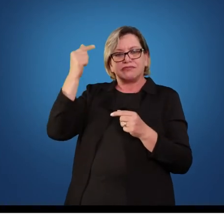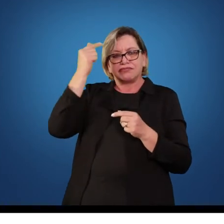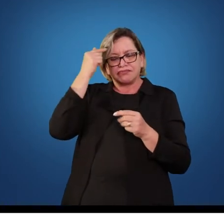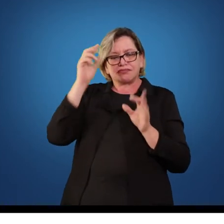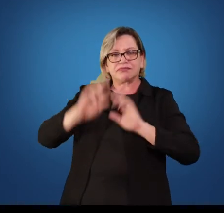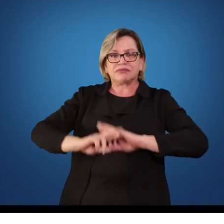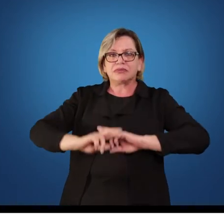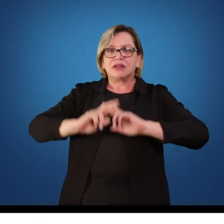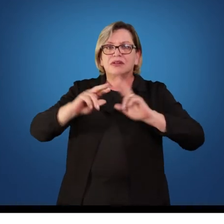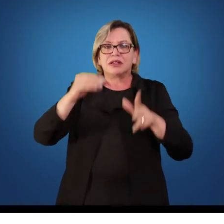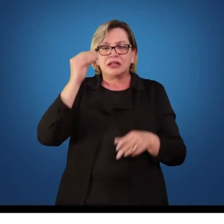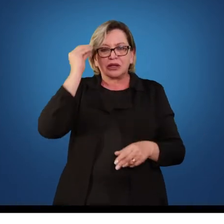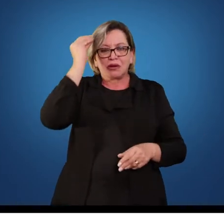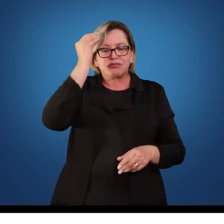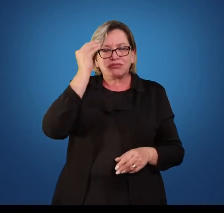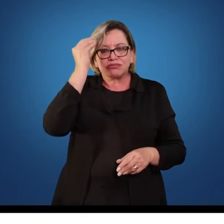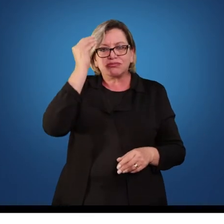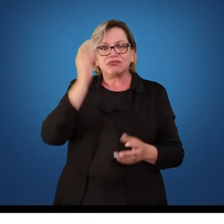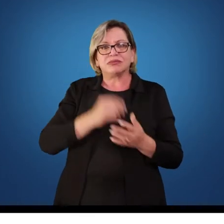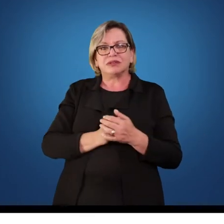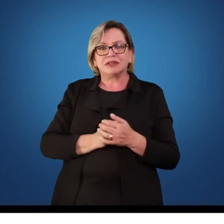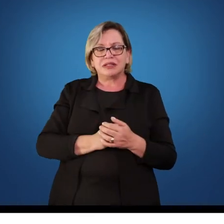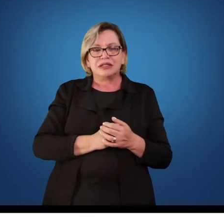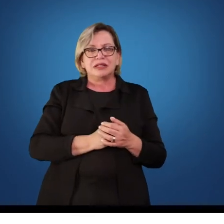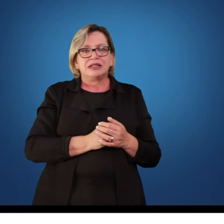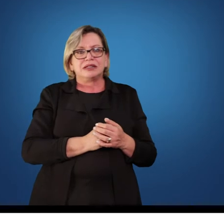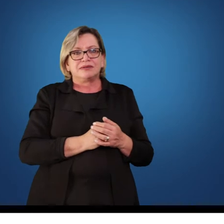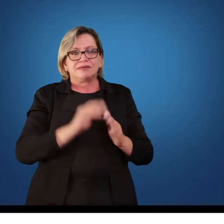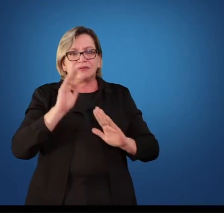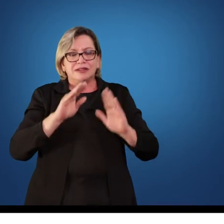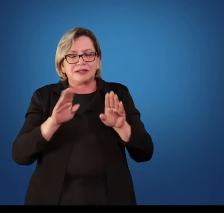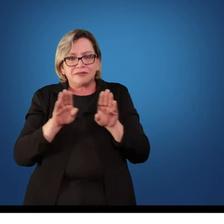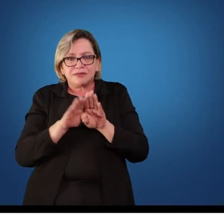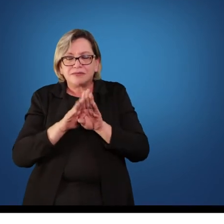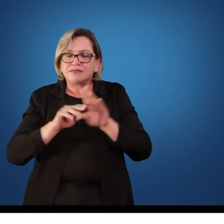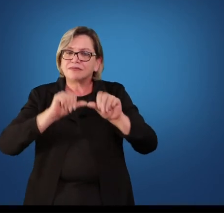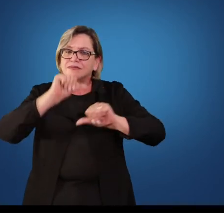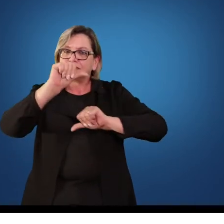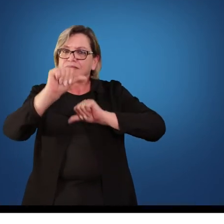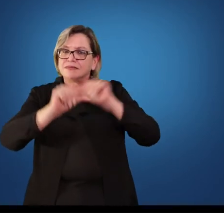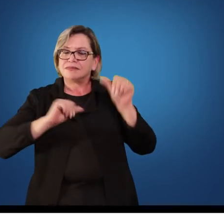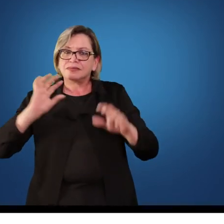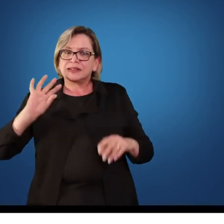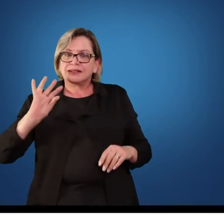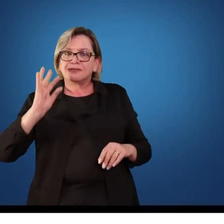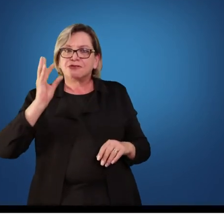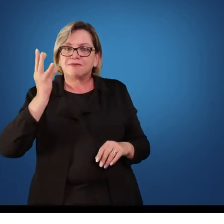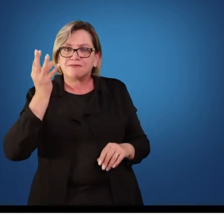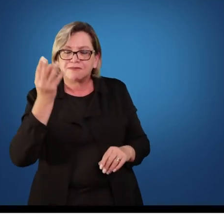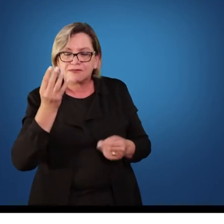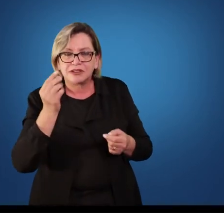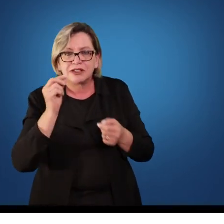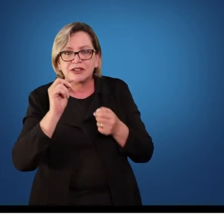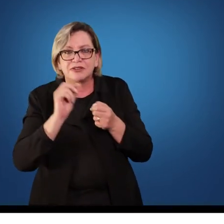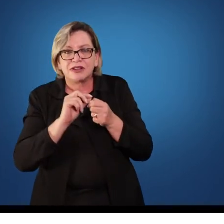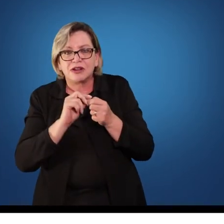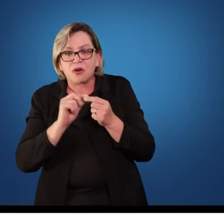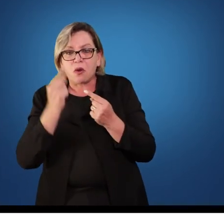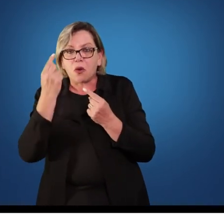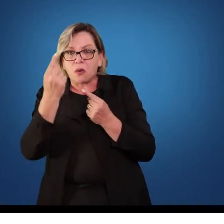nas aulas de educação física. Exatamente. E as reformas, como nós estamos falando, ele trouxe um outro ponto extremamente positivo para a